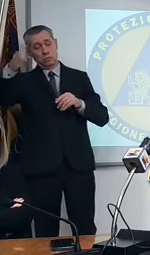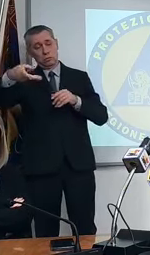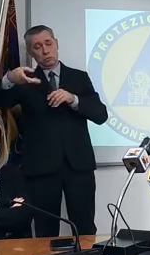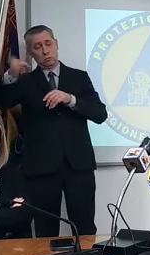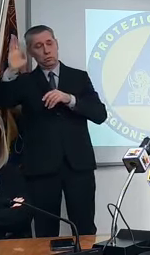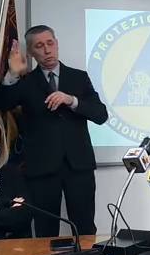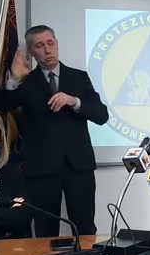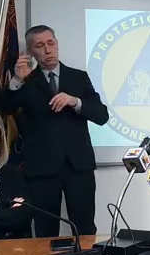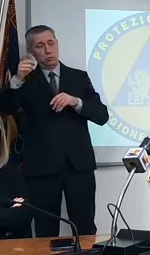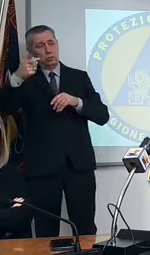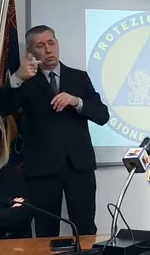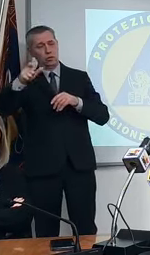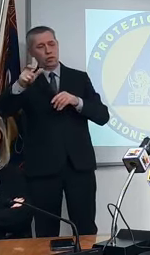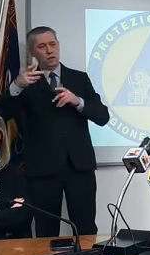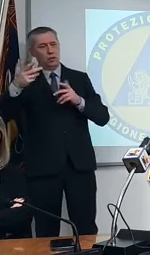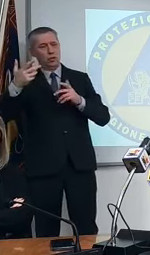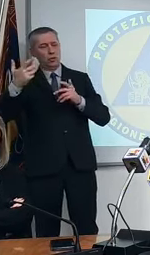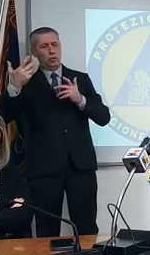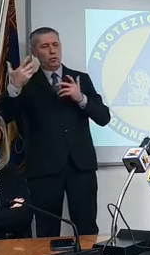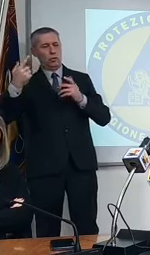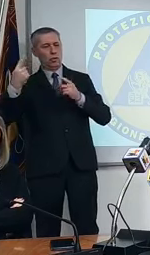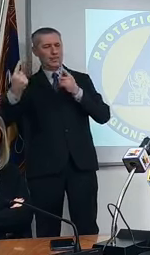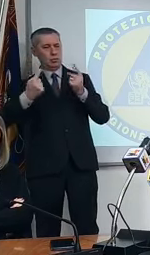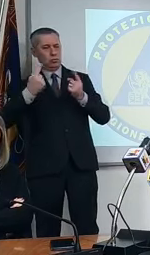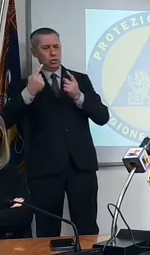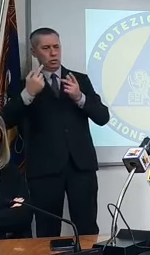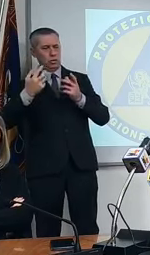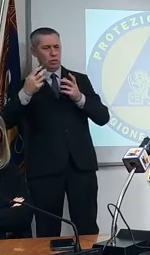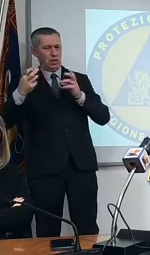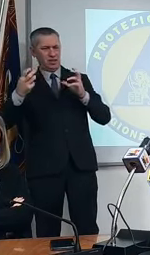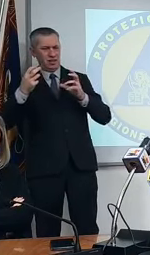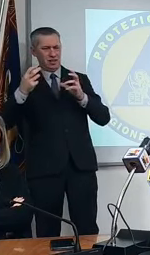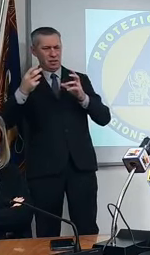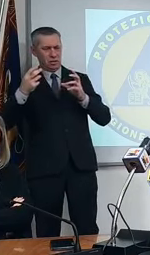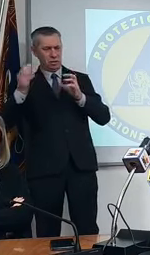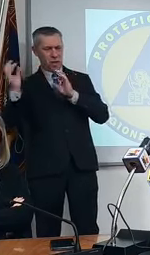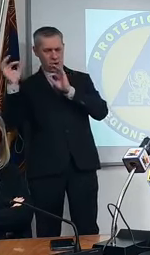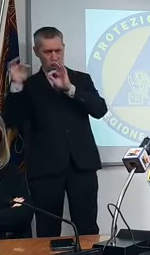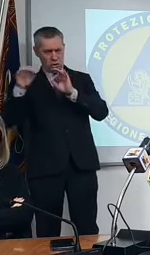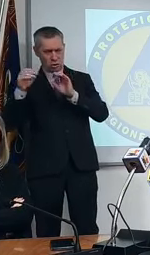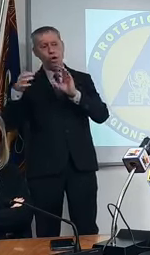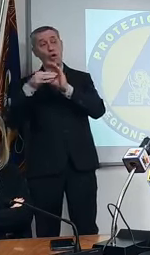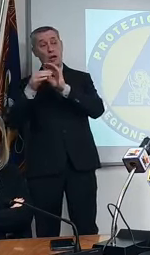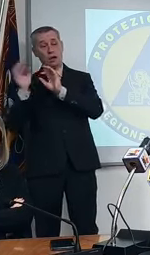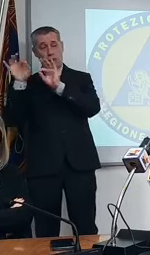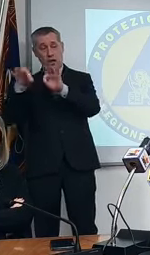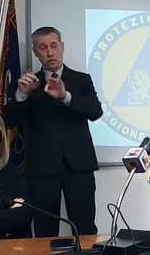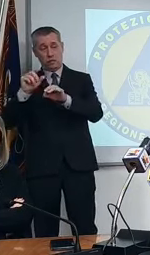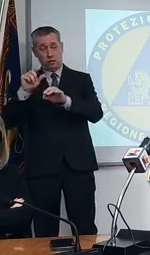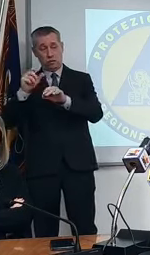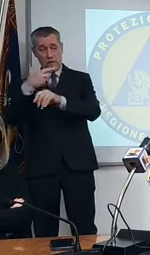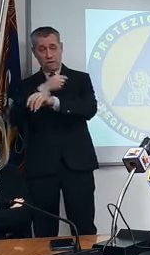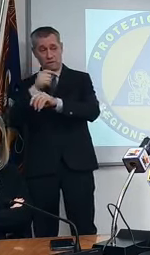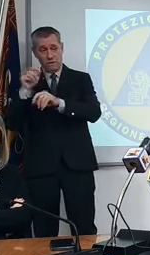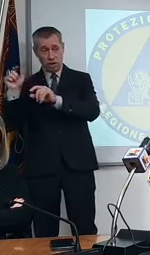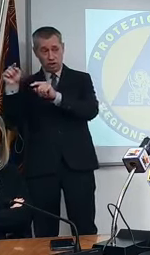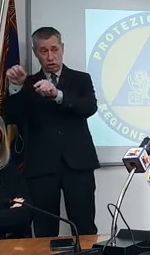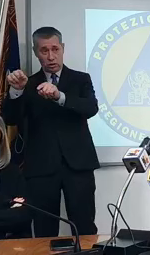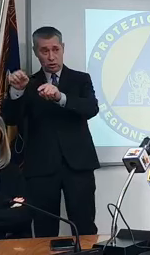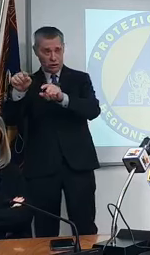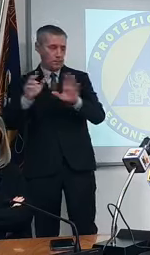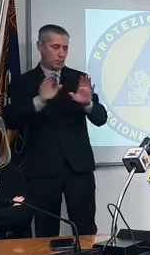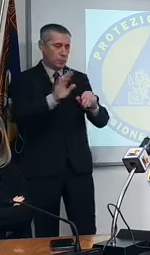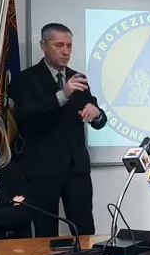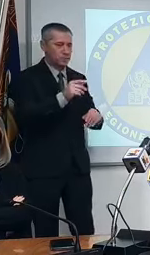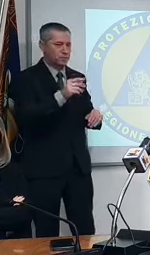situazioni contingenti anche all'arrivo dei vaccini ecco e al rapporto io volevo chiedere rispetto al